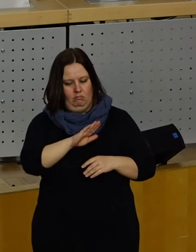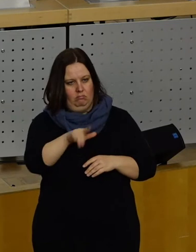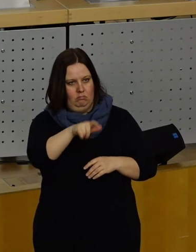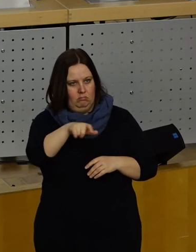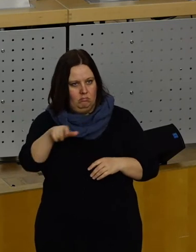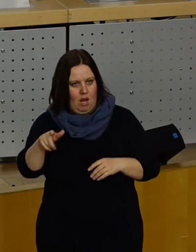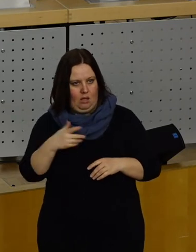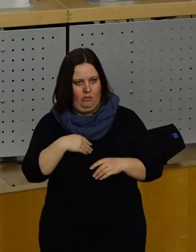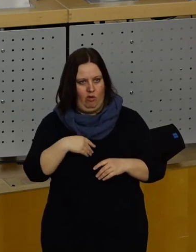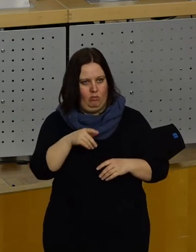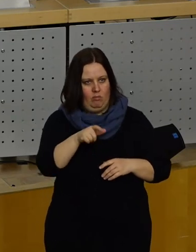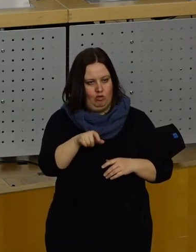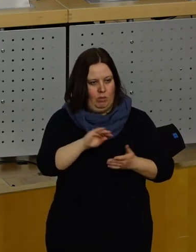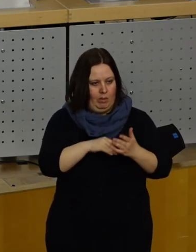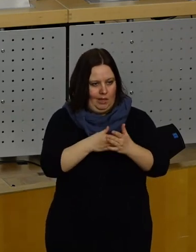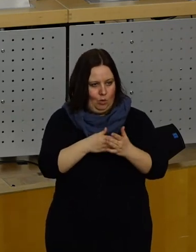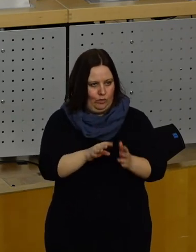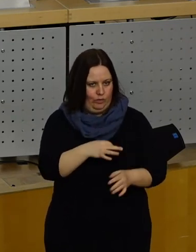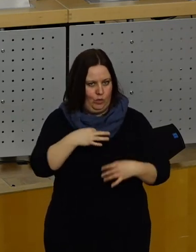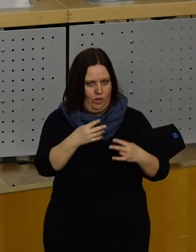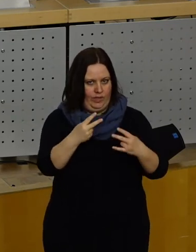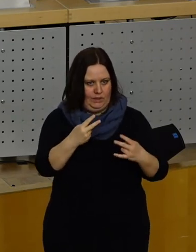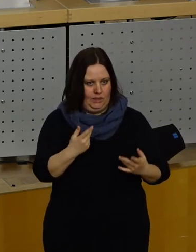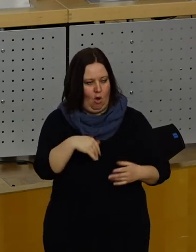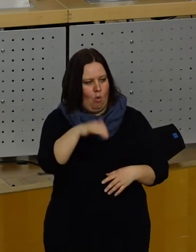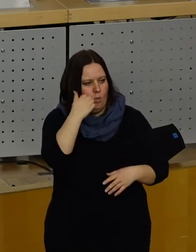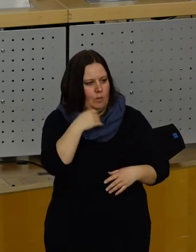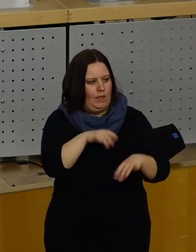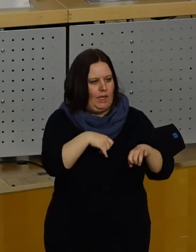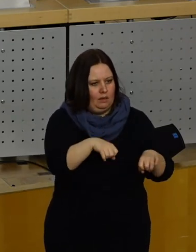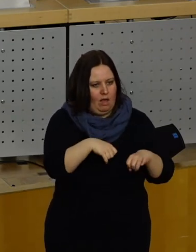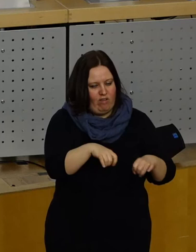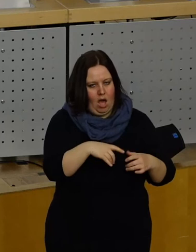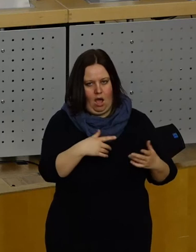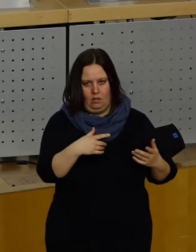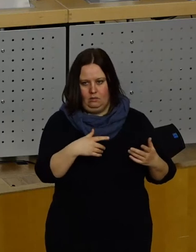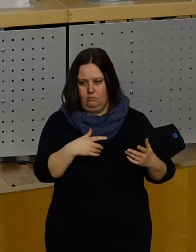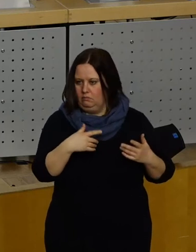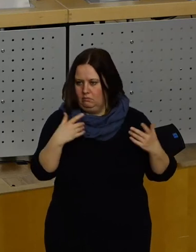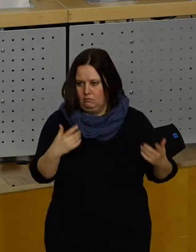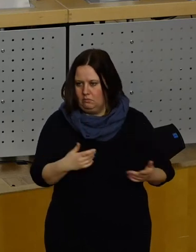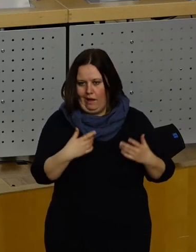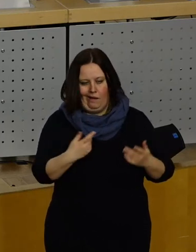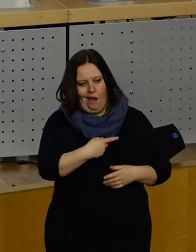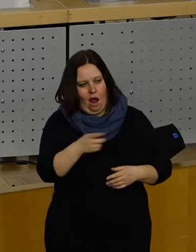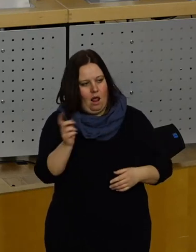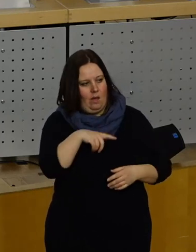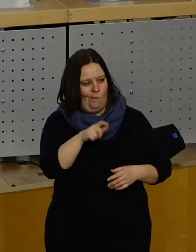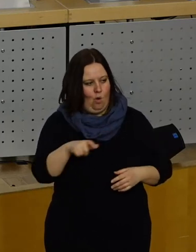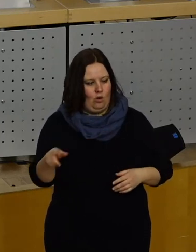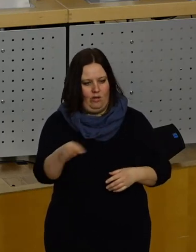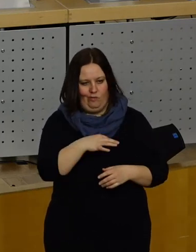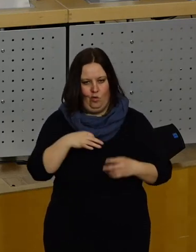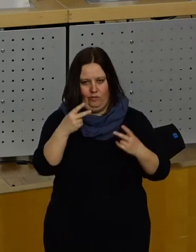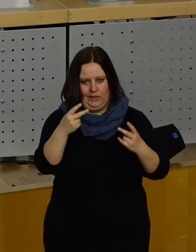von Menschen mit Behinderung, die Belange von Müttern mit Kinderwagen und eigentlich aller Bürgerinnen und Bürger dieser